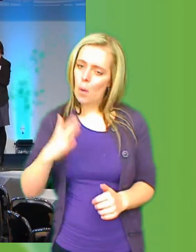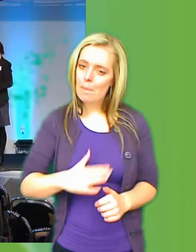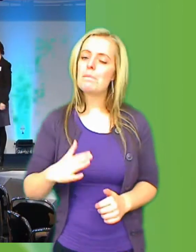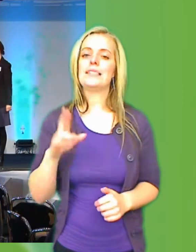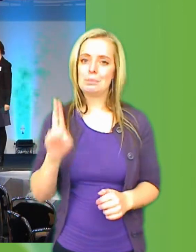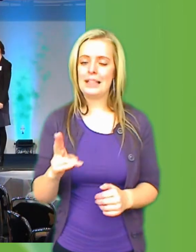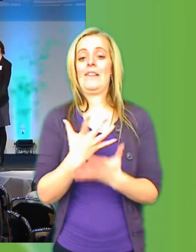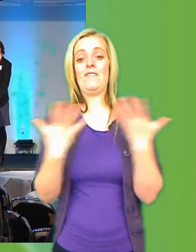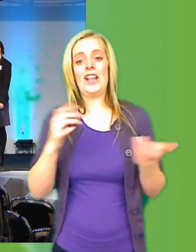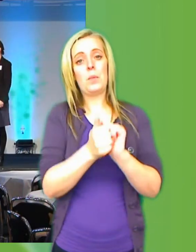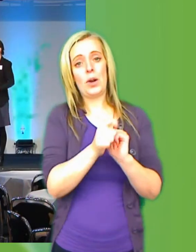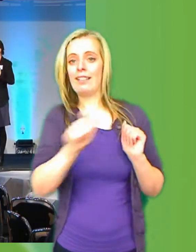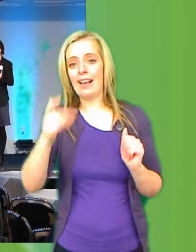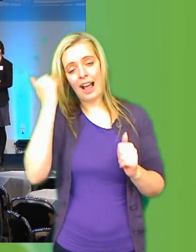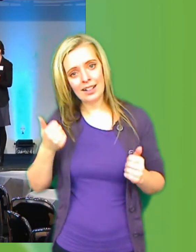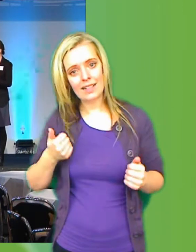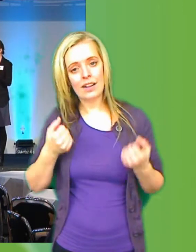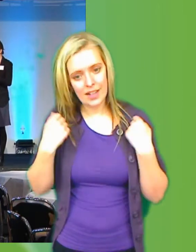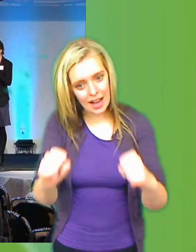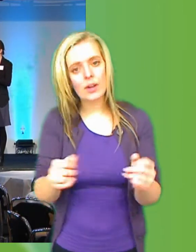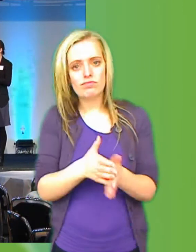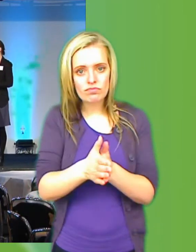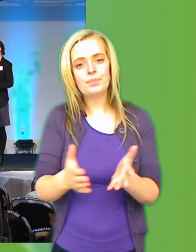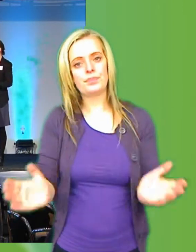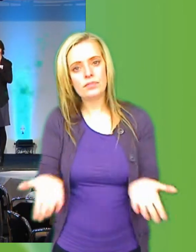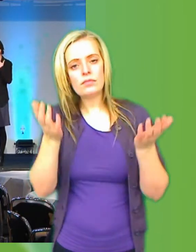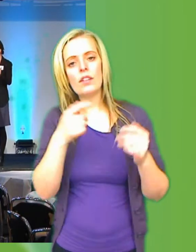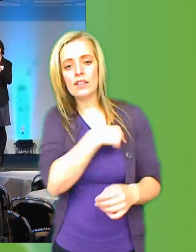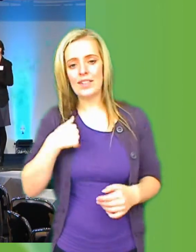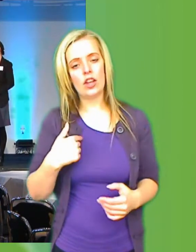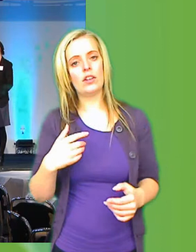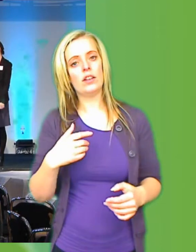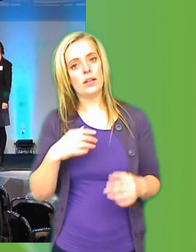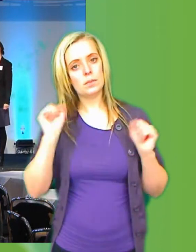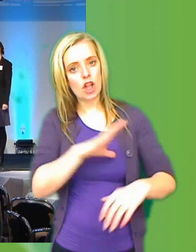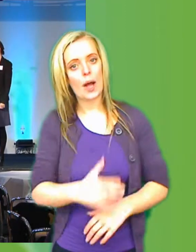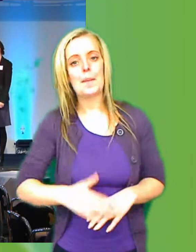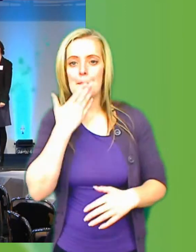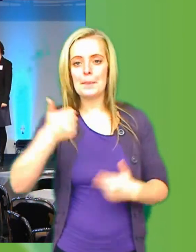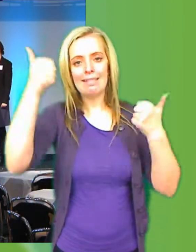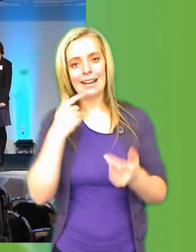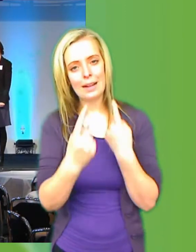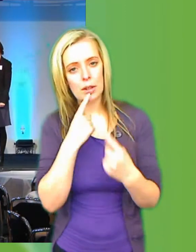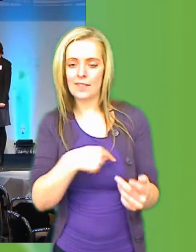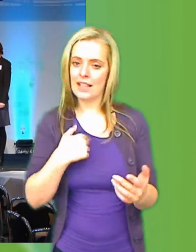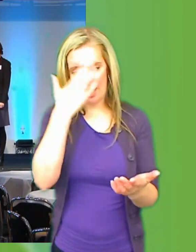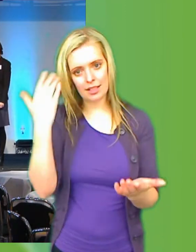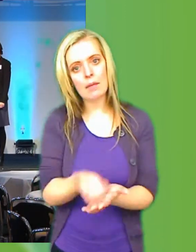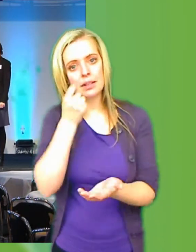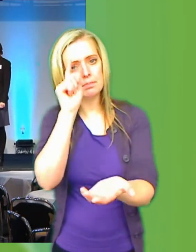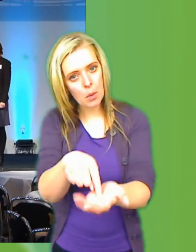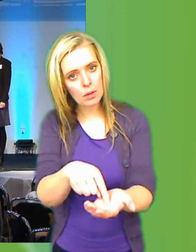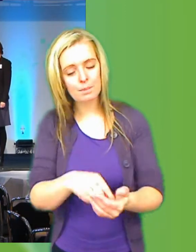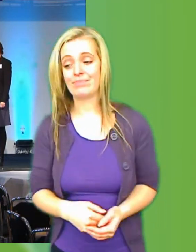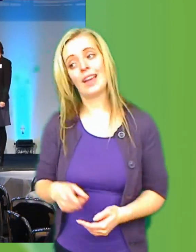flera politiker kan engageras så att vi har mycket bättre debatt så att vi kan nå våra mål. Handen på hjärtat. Är det